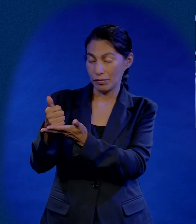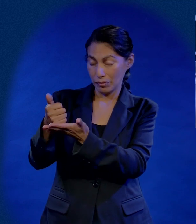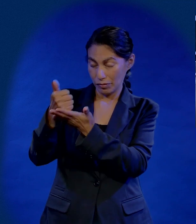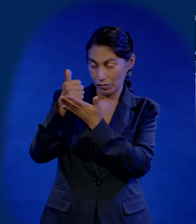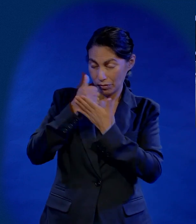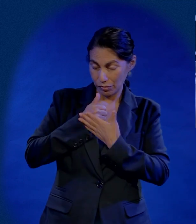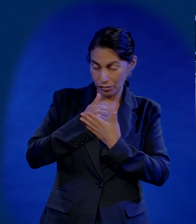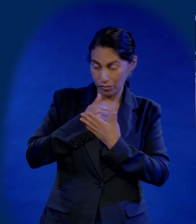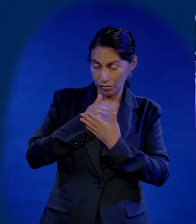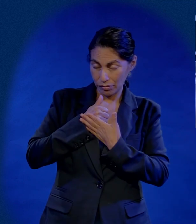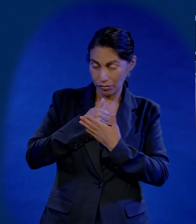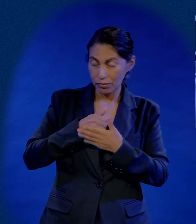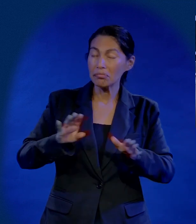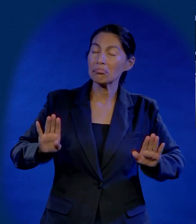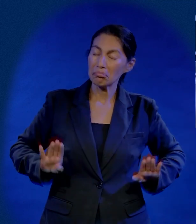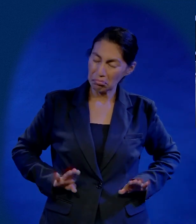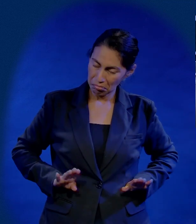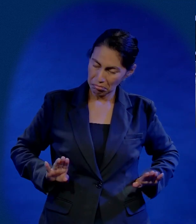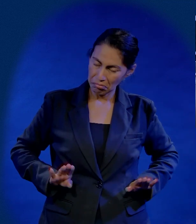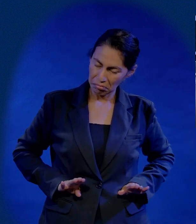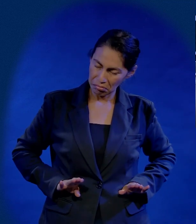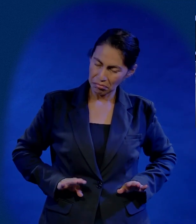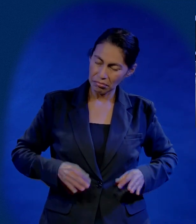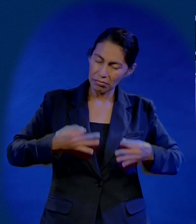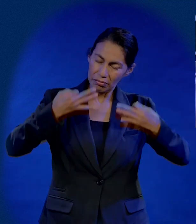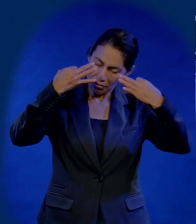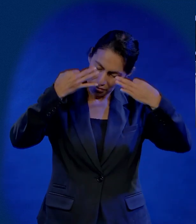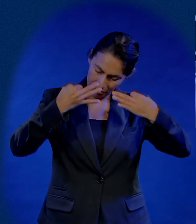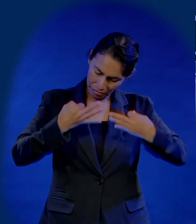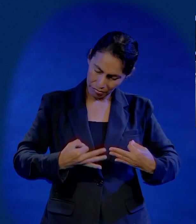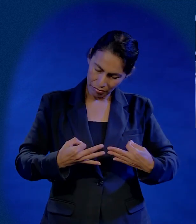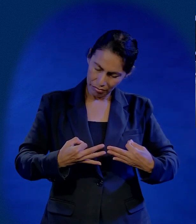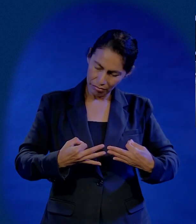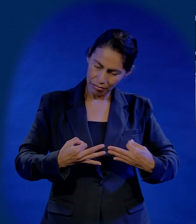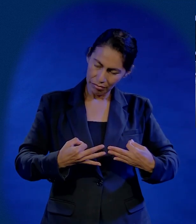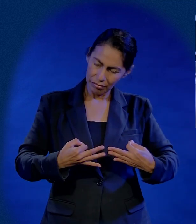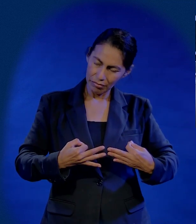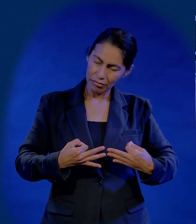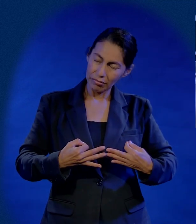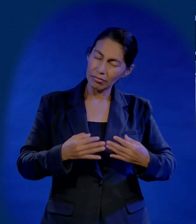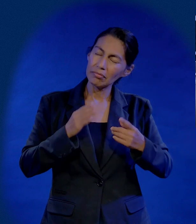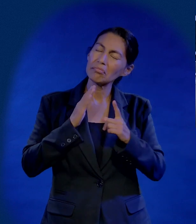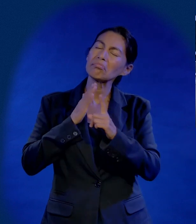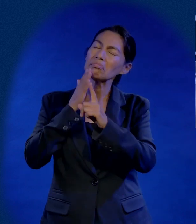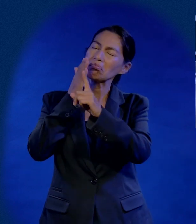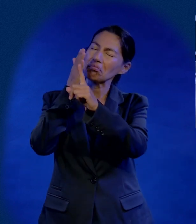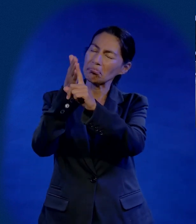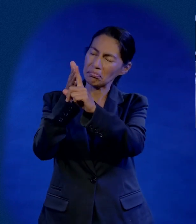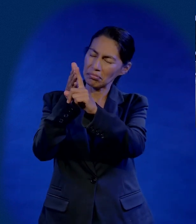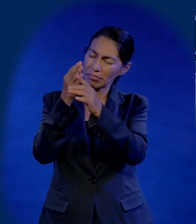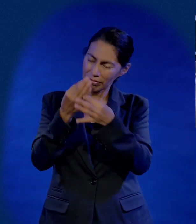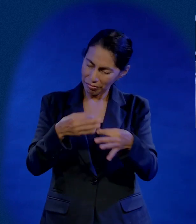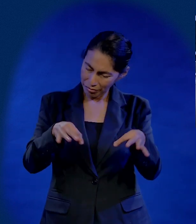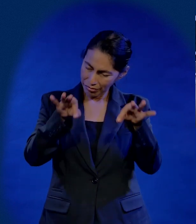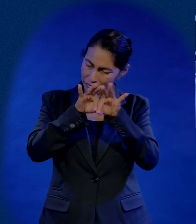destruirnos Destruirnos Ayúdanos Ayúdanos A ser congruentes A ser congruentes A ser íntegros A ser